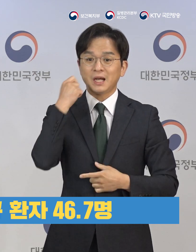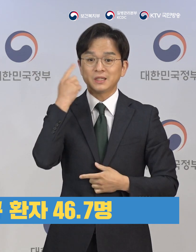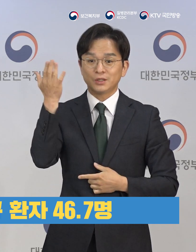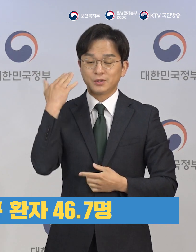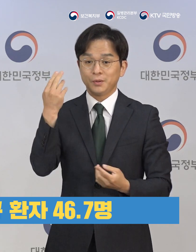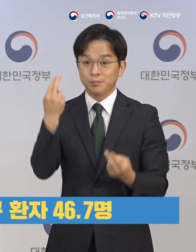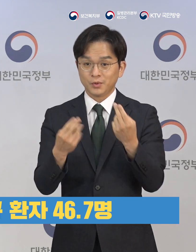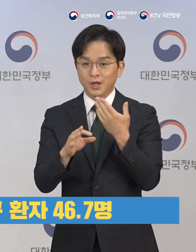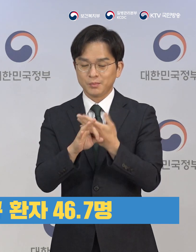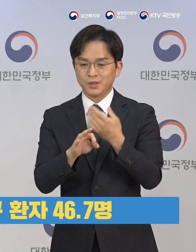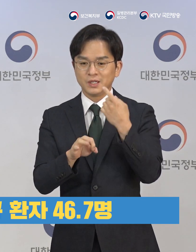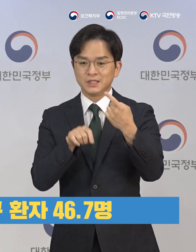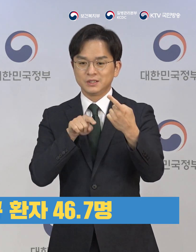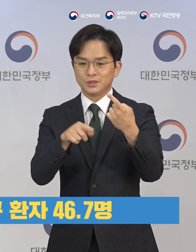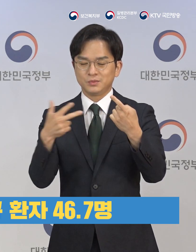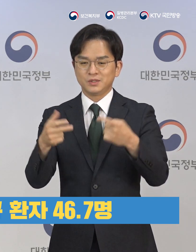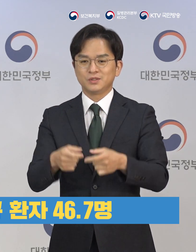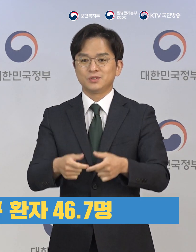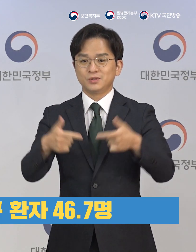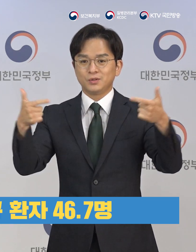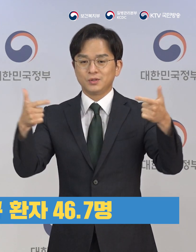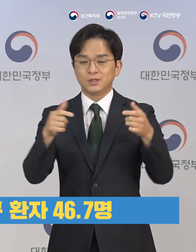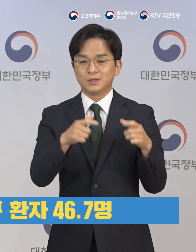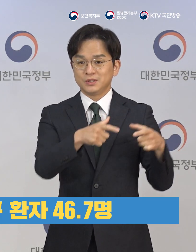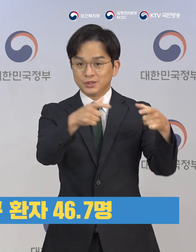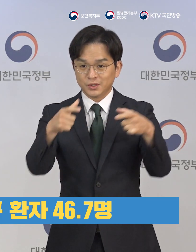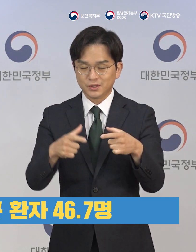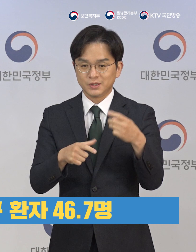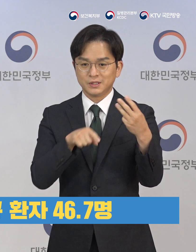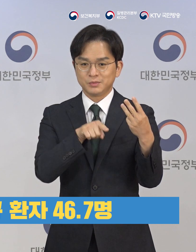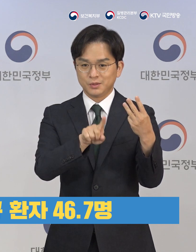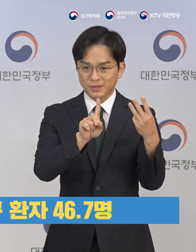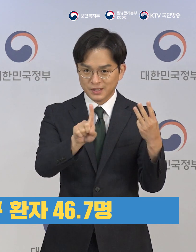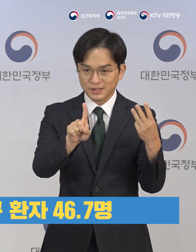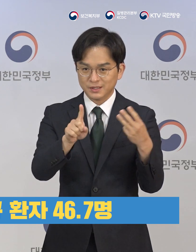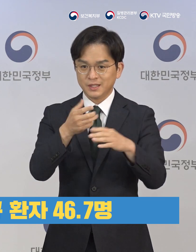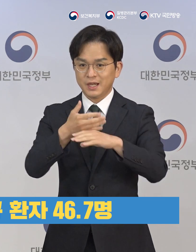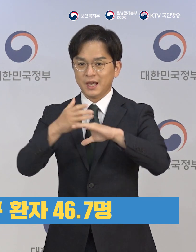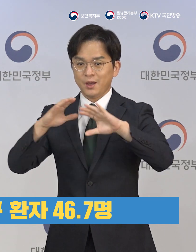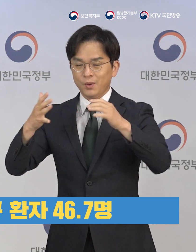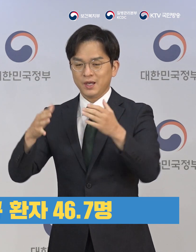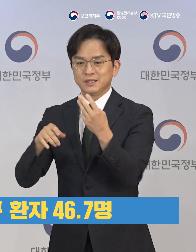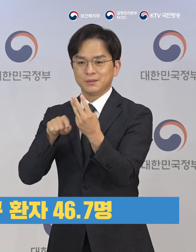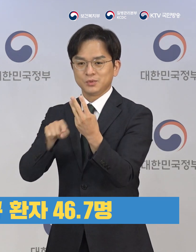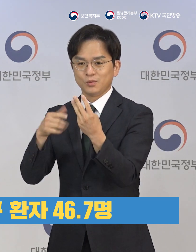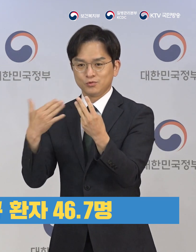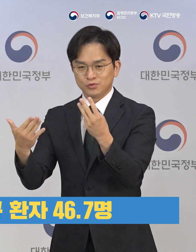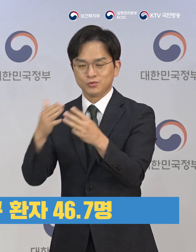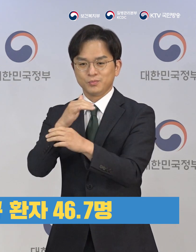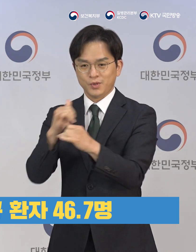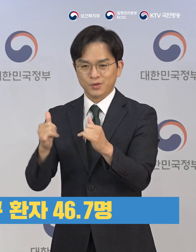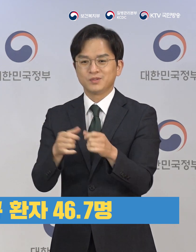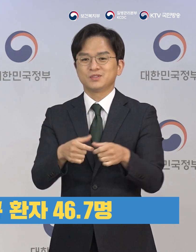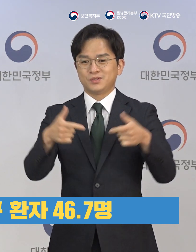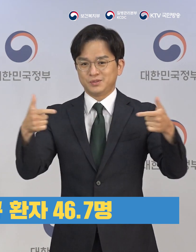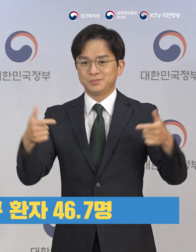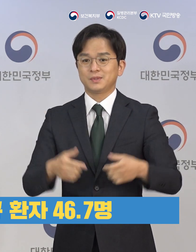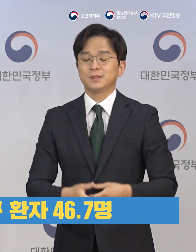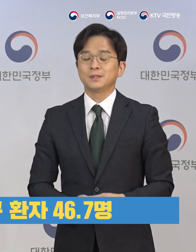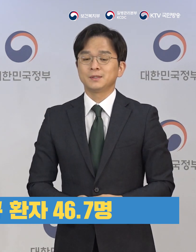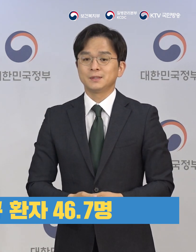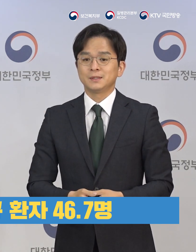거전 2주간에 비해 1일 평균 7.1명이 증가한 결과로 지역사회 3.2명,